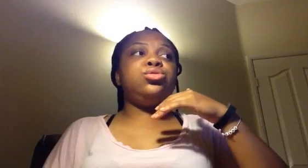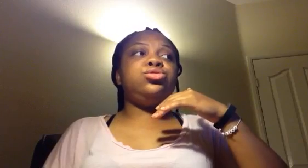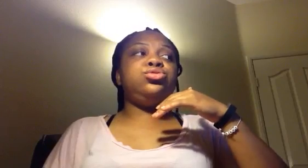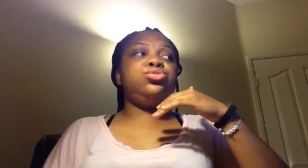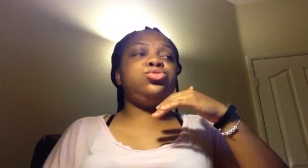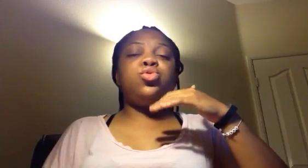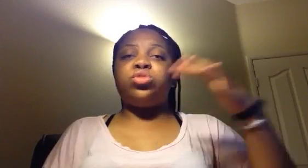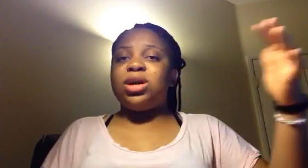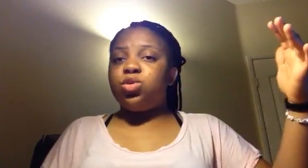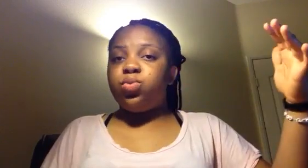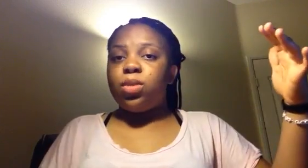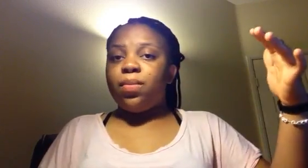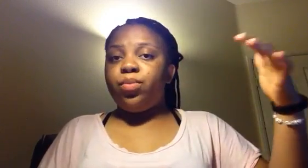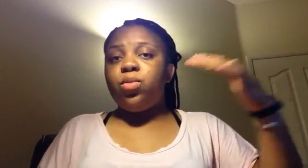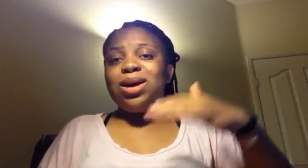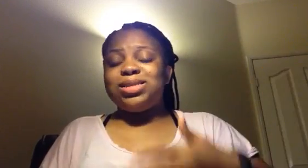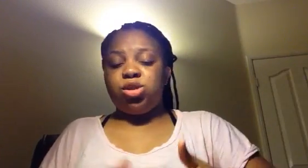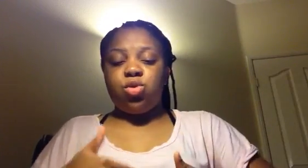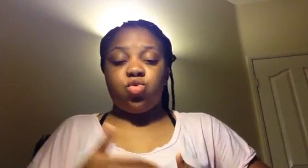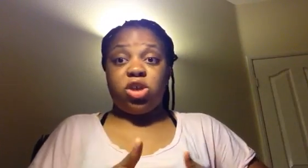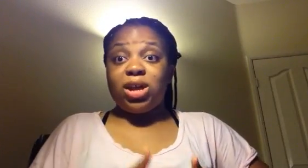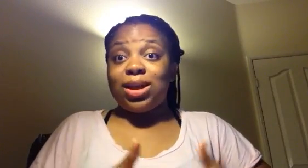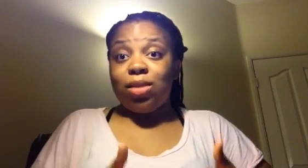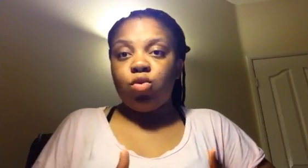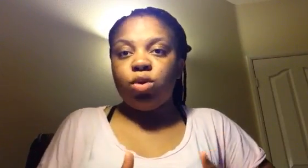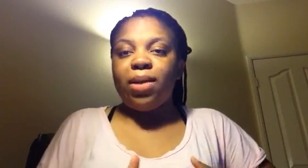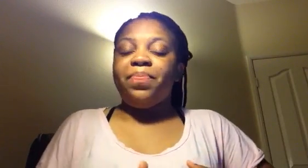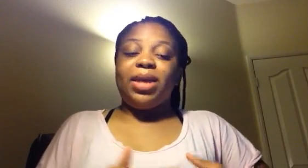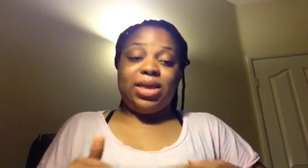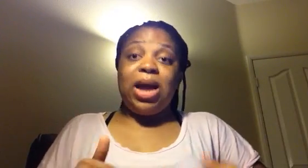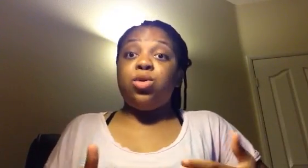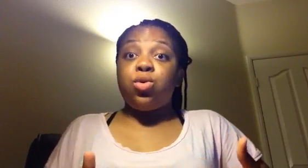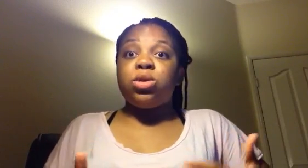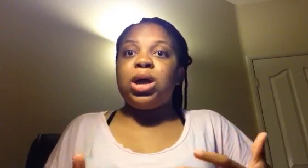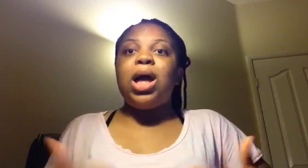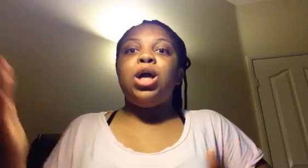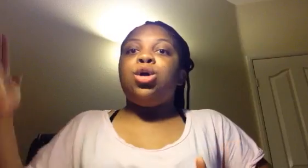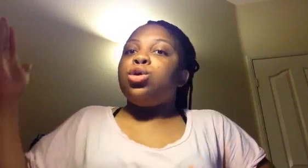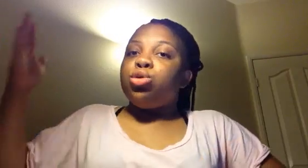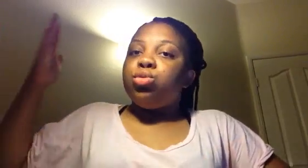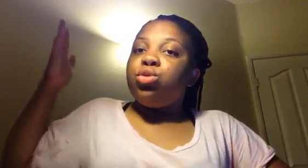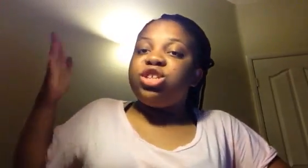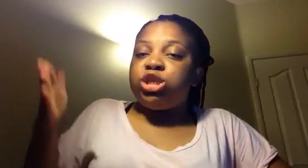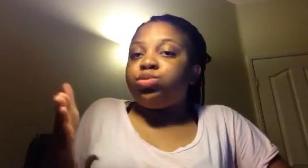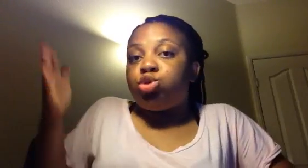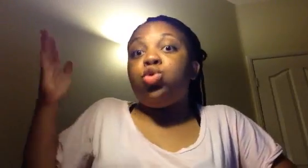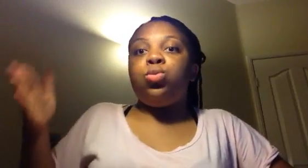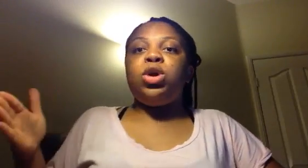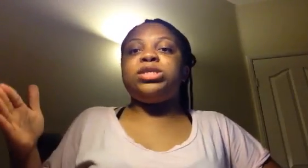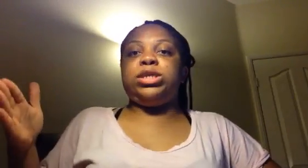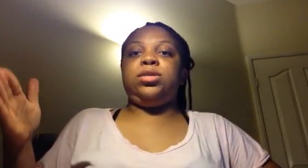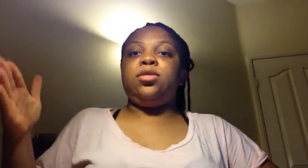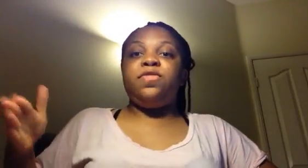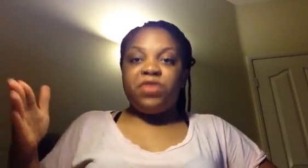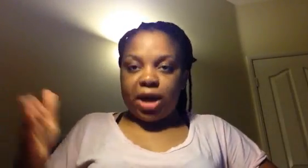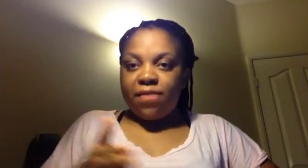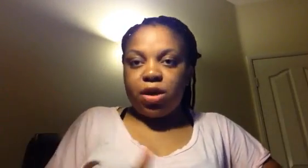contrat de Puma. Puma, ce n un contrat avec les Camerounais. Et dans le contrat, le type sous-murici vient avec